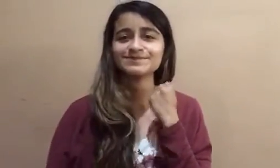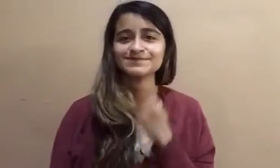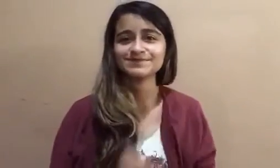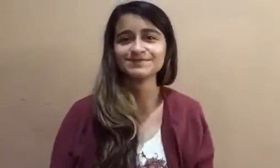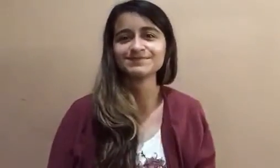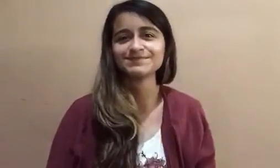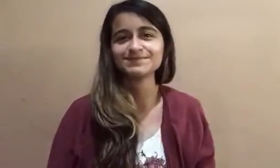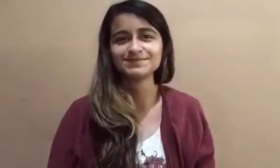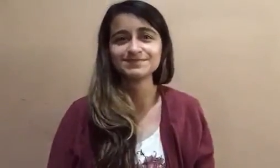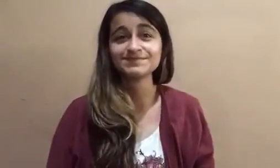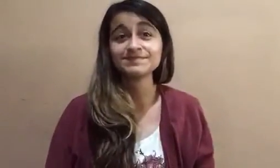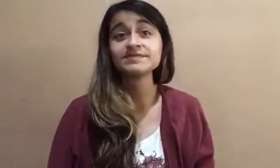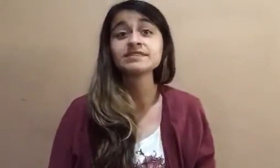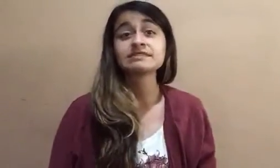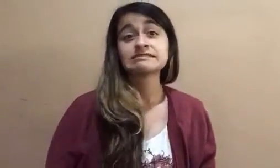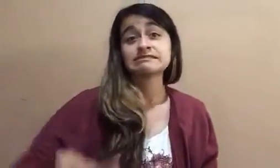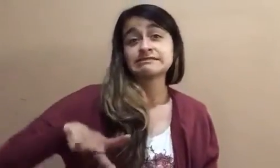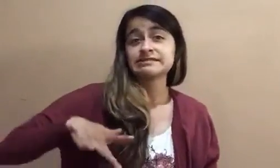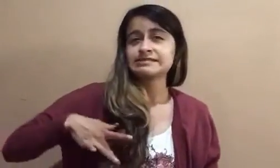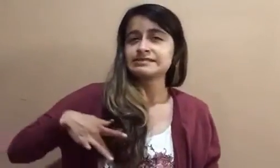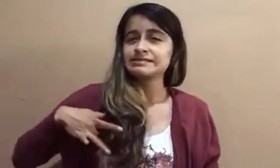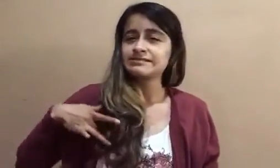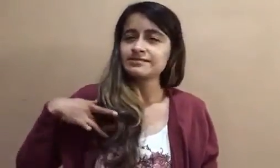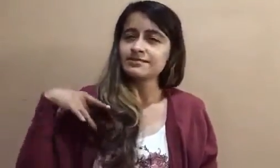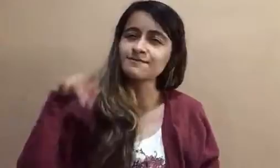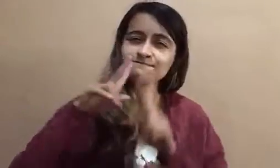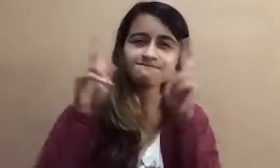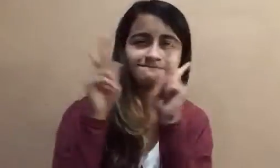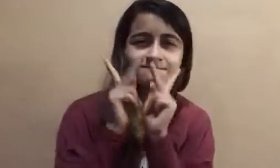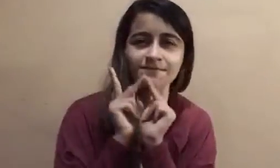sentirás paz.